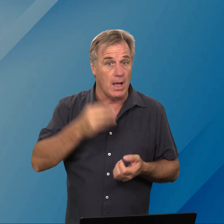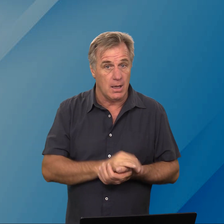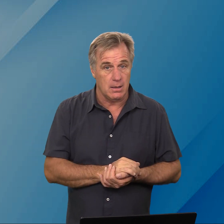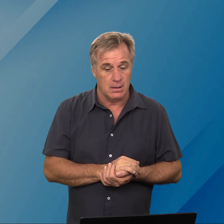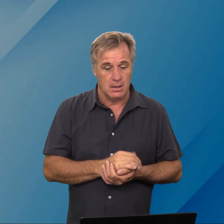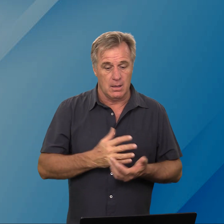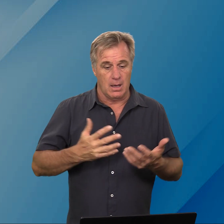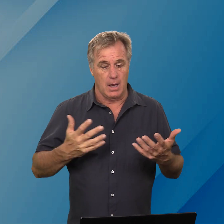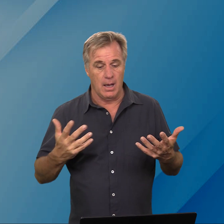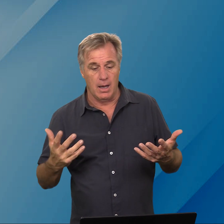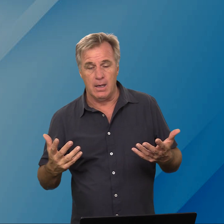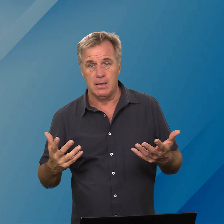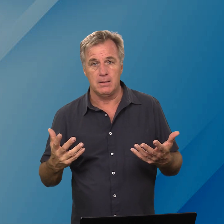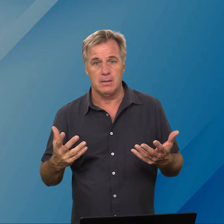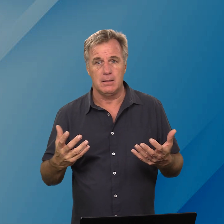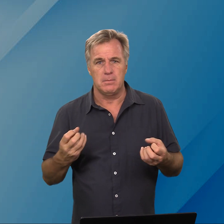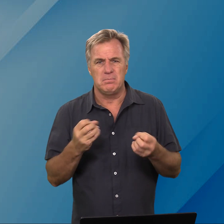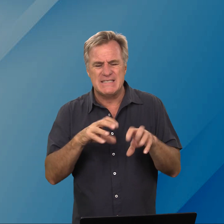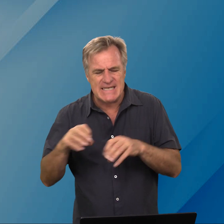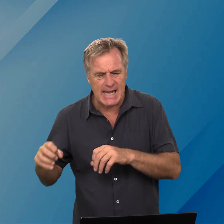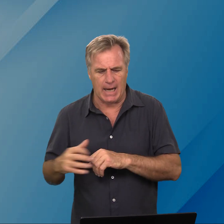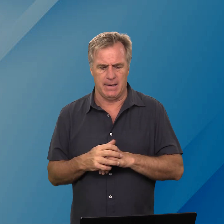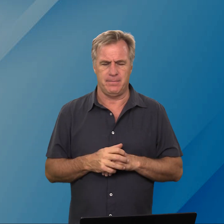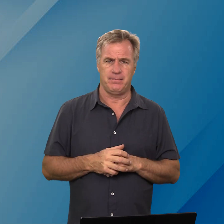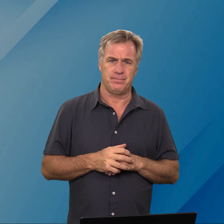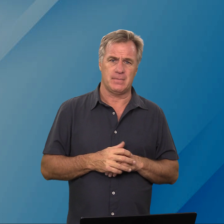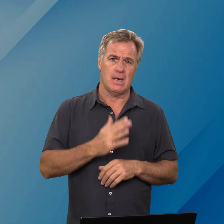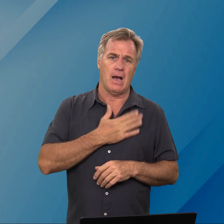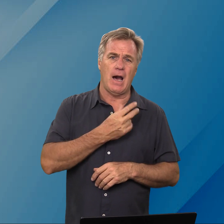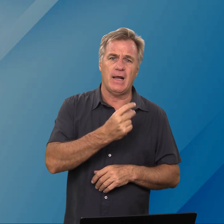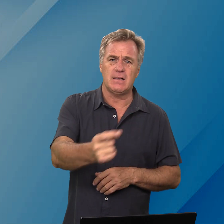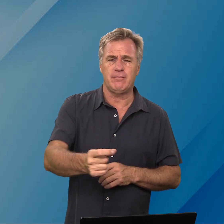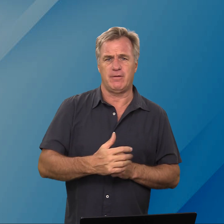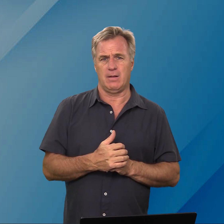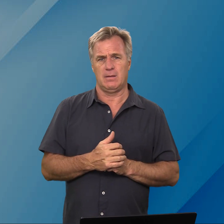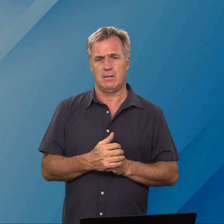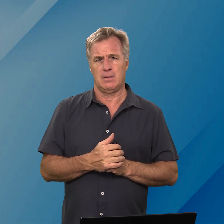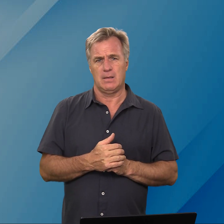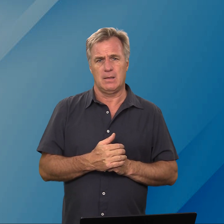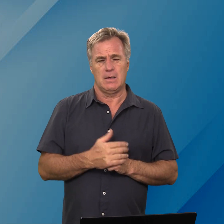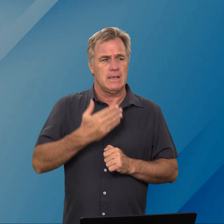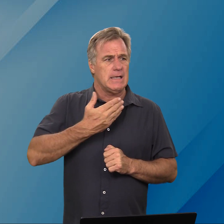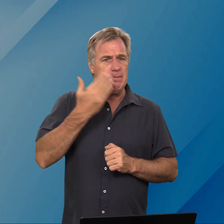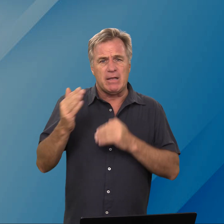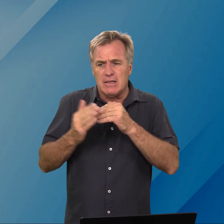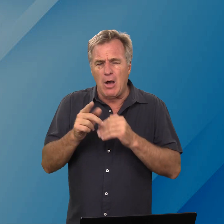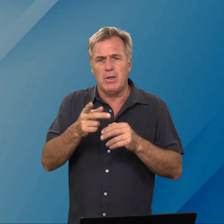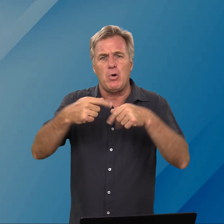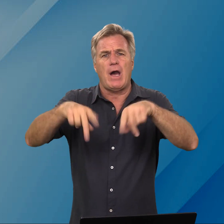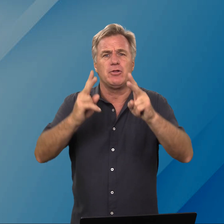een besering een hartaanval iemand na by jou gaan